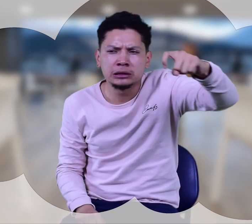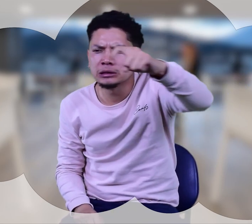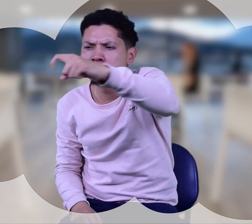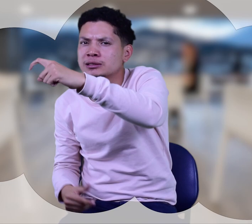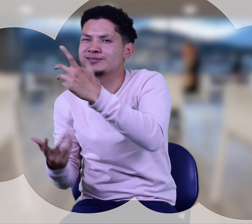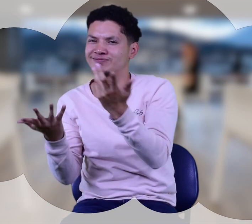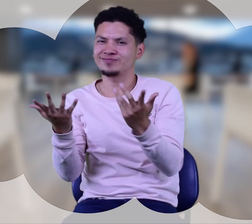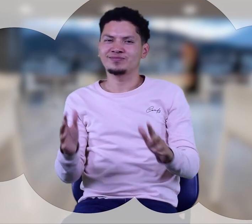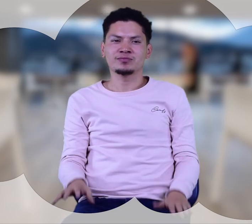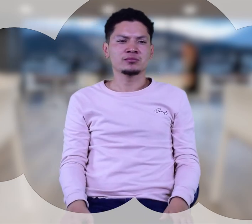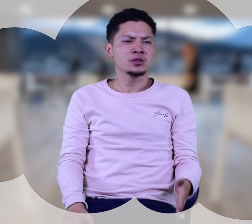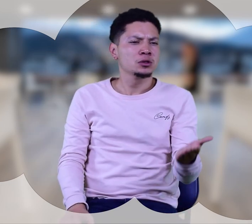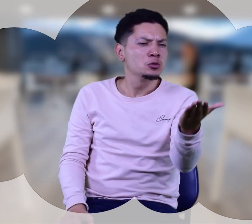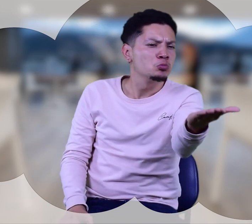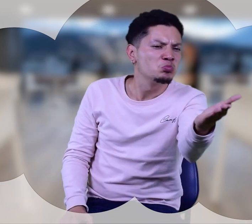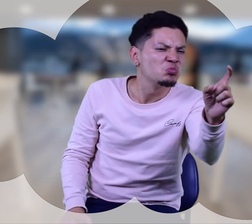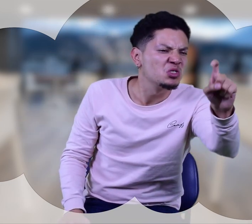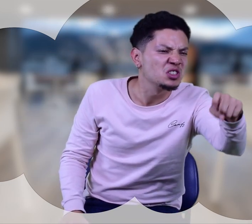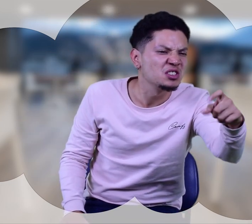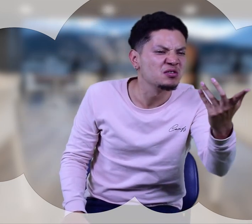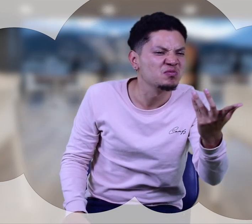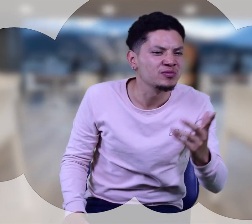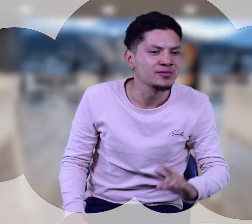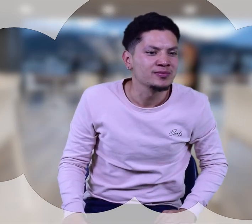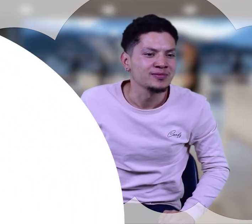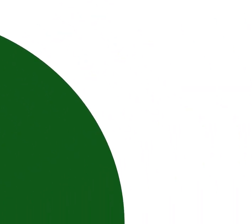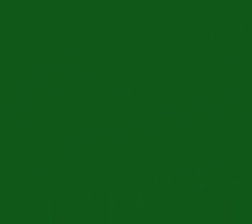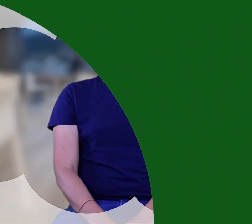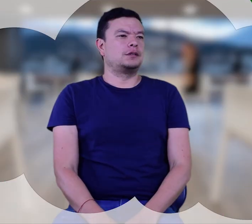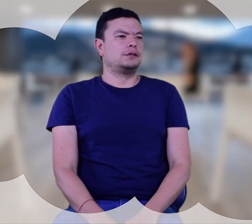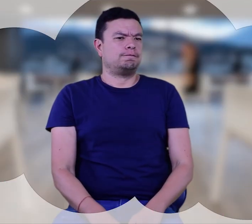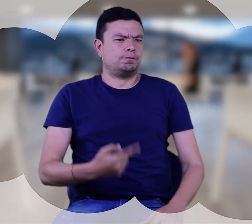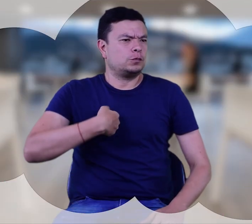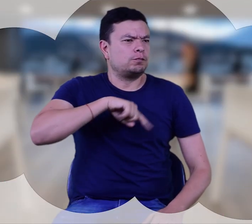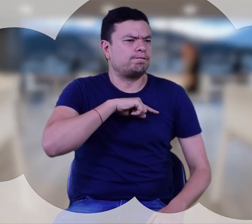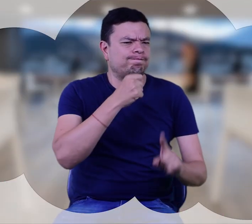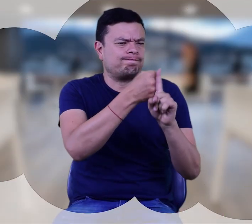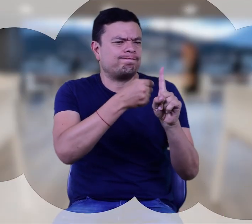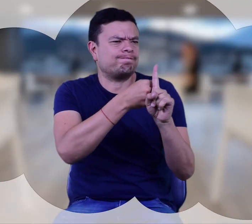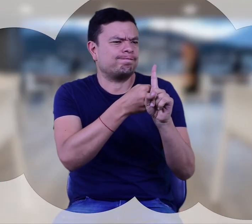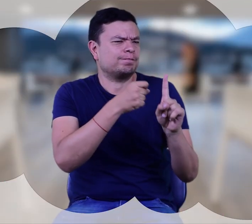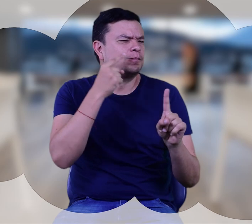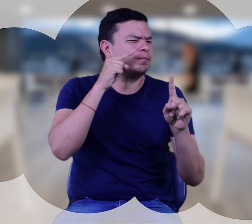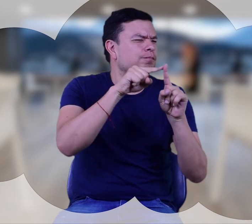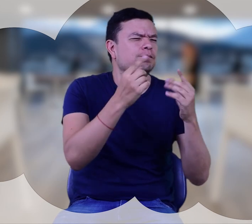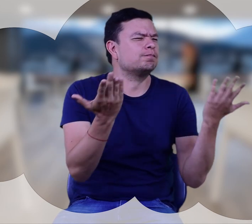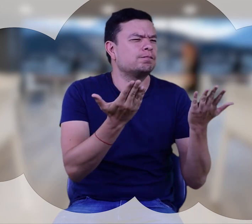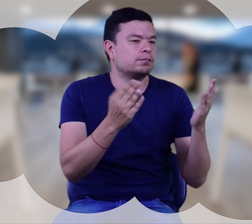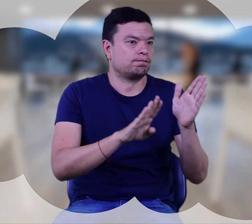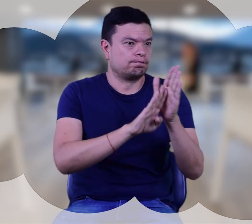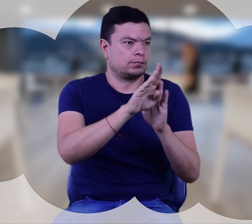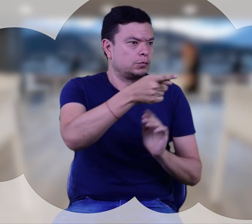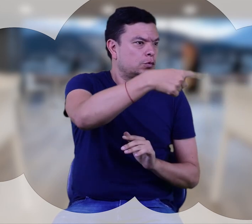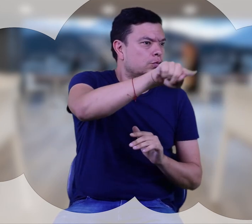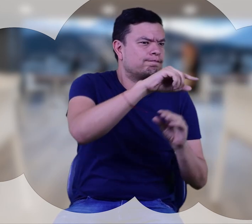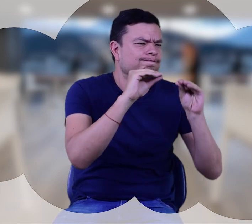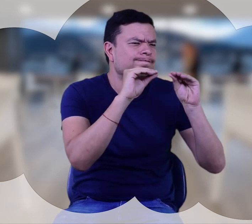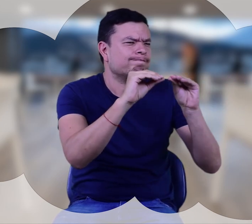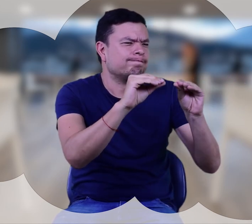En tu caso, ¿qué necesitas? Nosotros necesitamos recursos para formación y empoderamiento a través